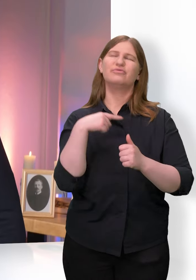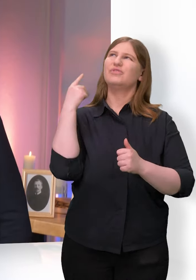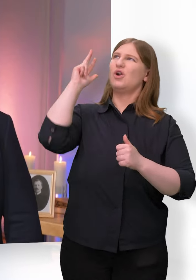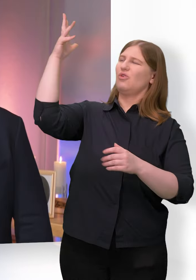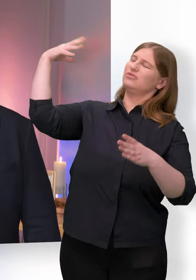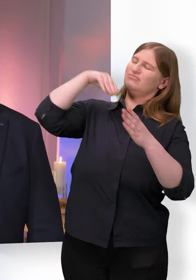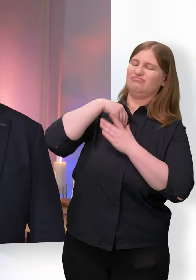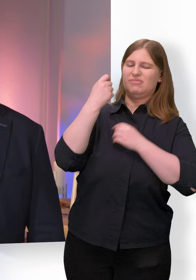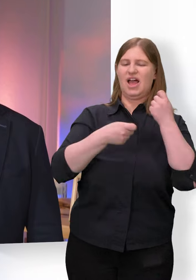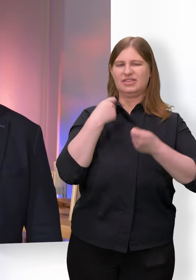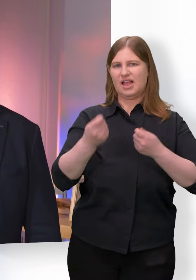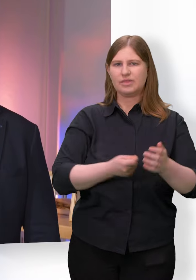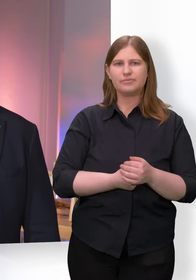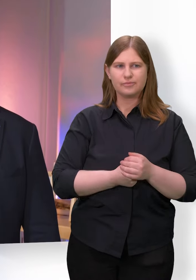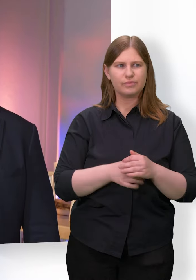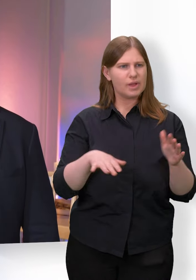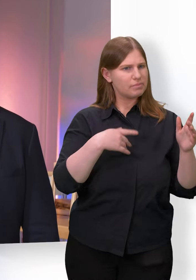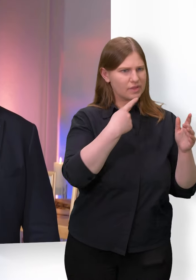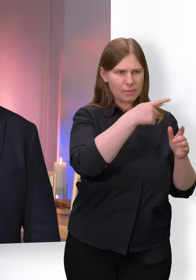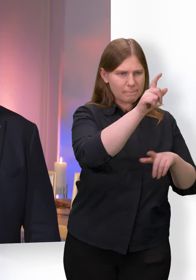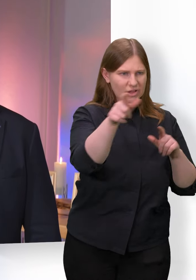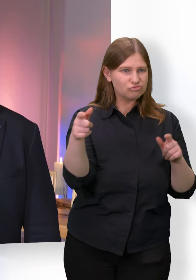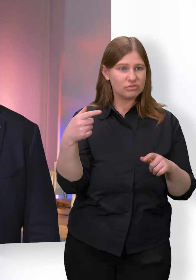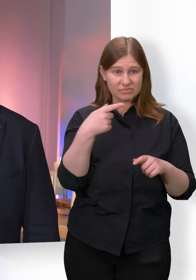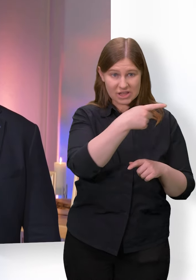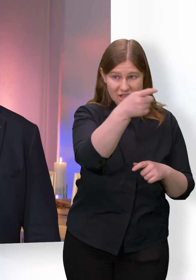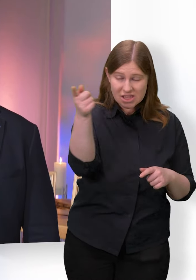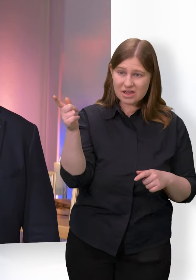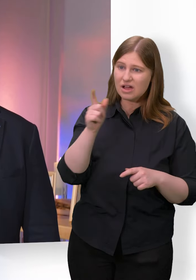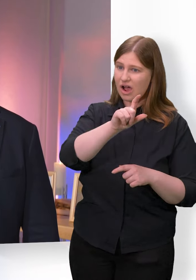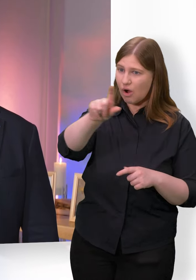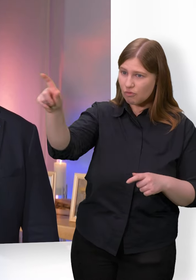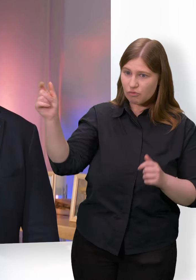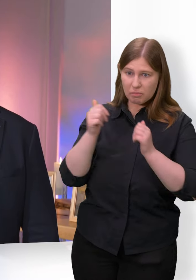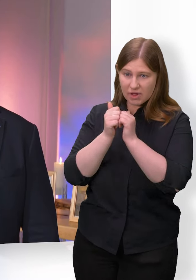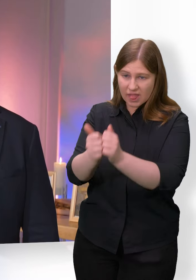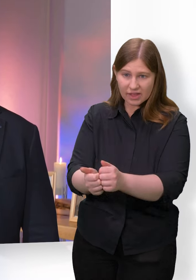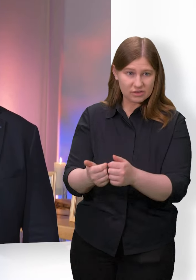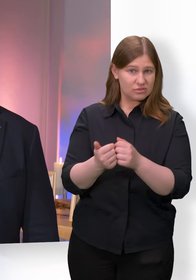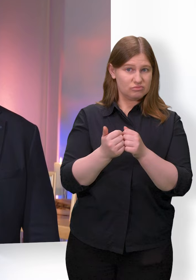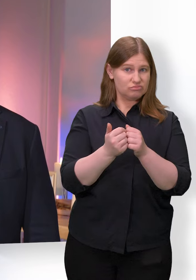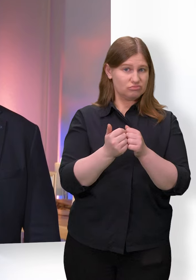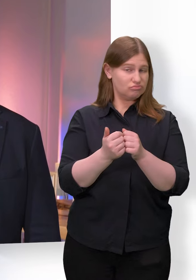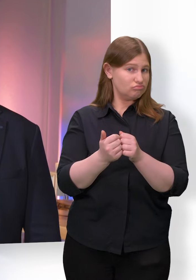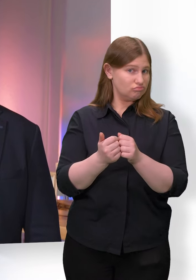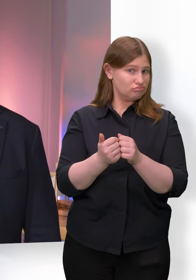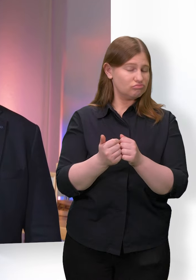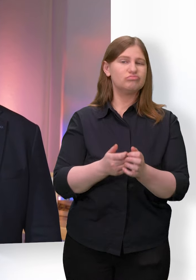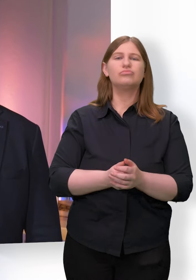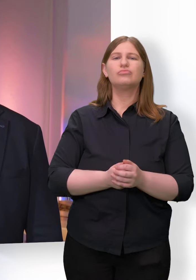Gibt es Menschen, denen Sie eine Begleiterin oder ein Begleiter sind? Vielleicht